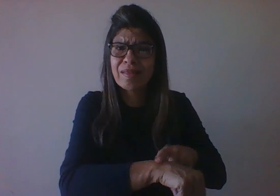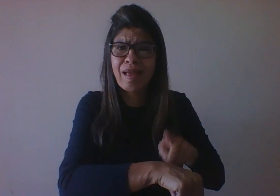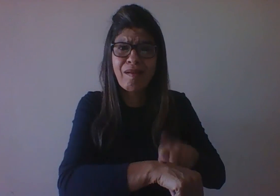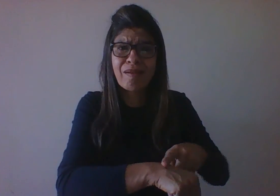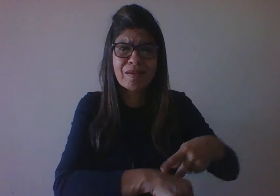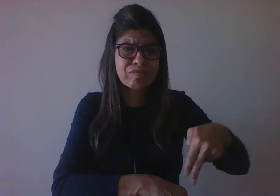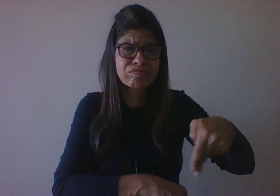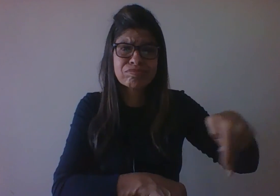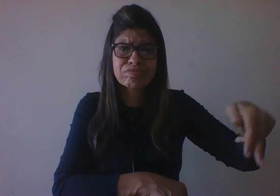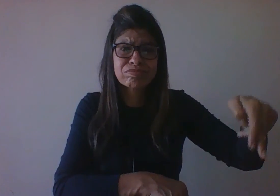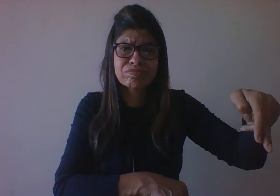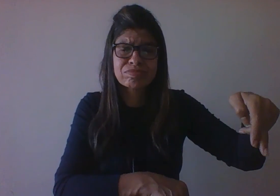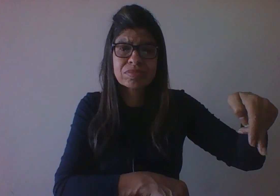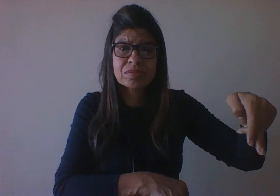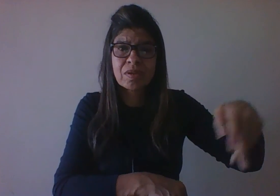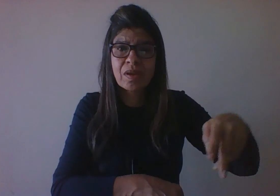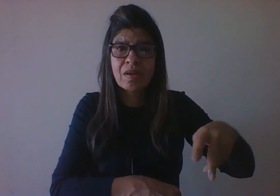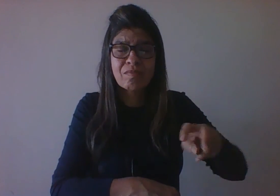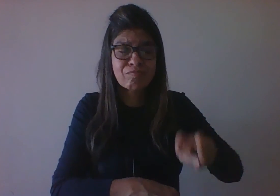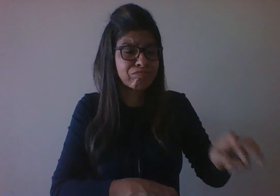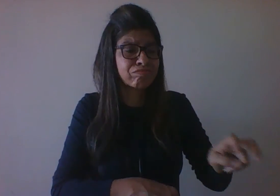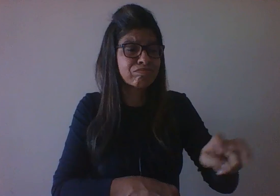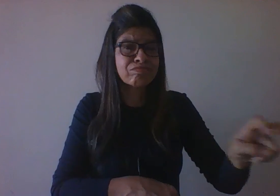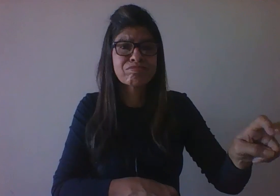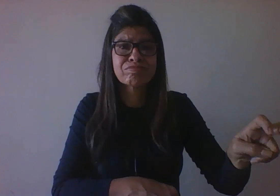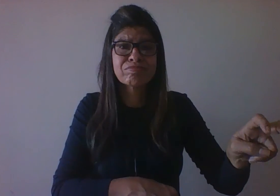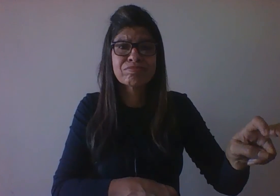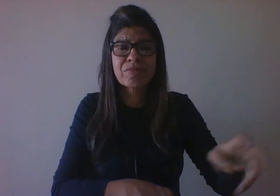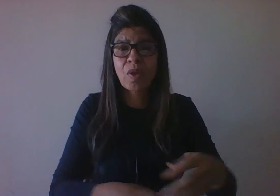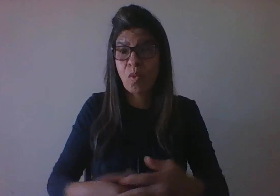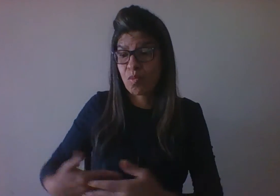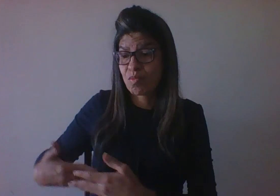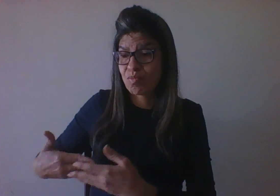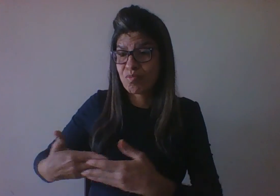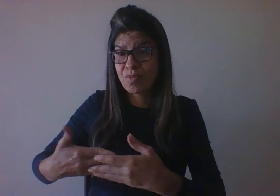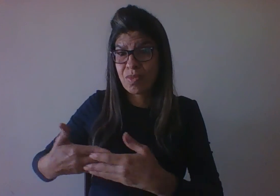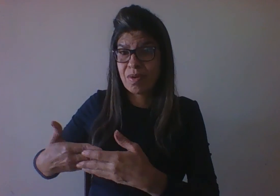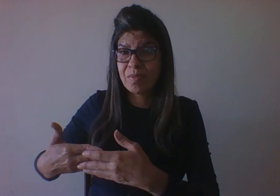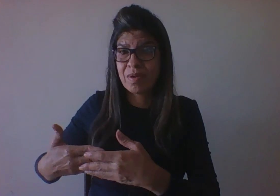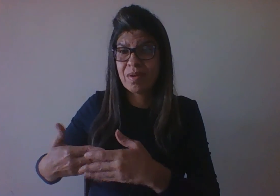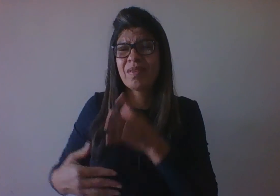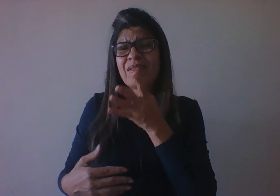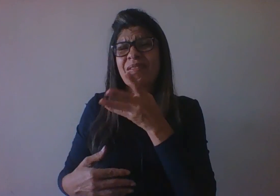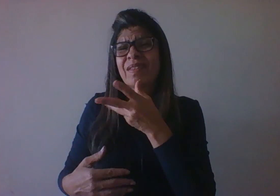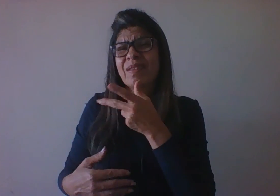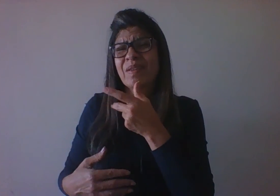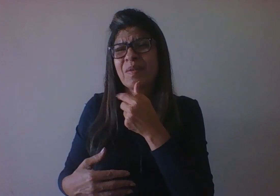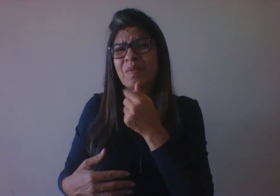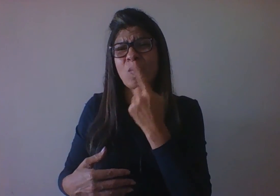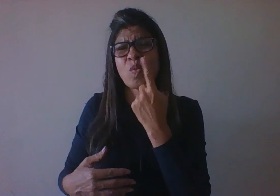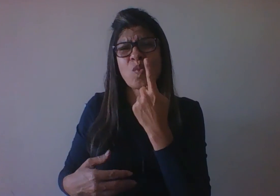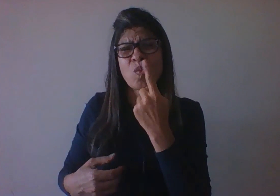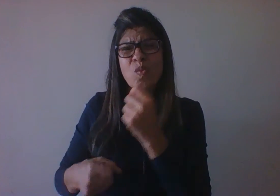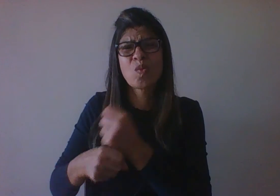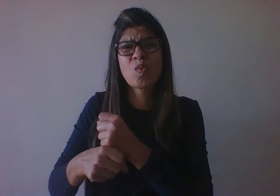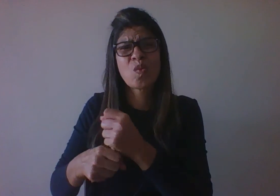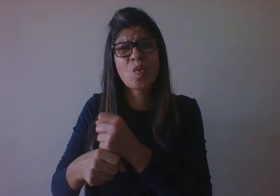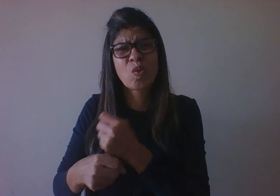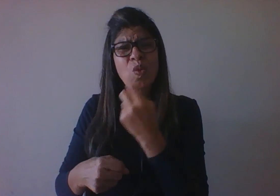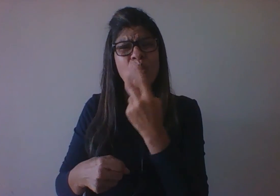de um a dois anos para conseguir se comunicar e conseguir lidar com o ambiente,